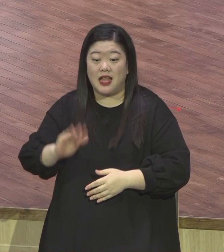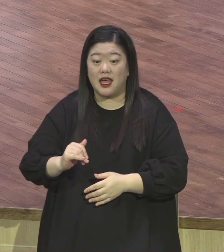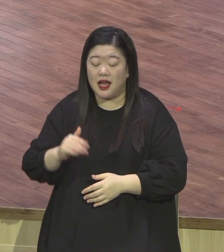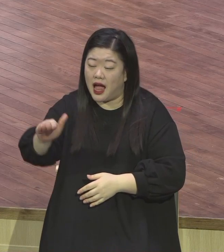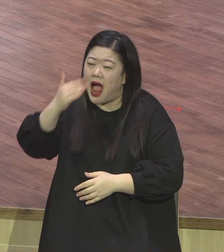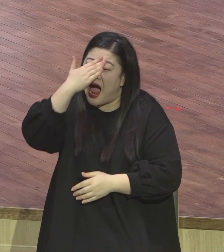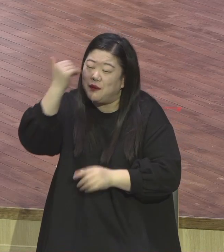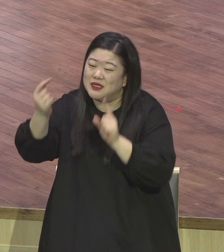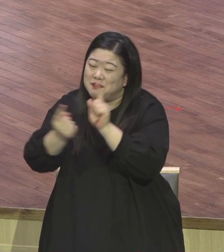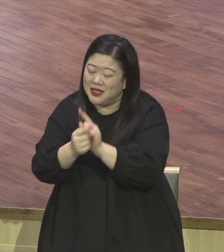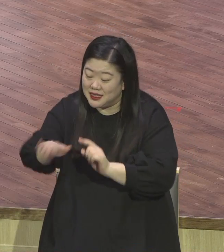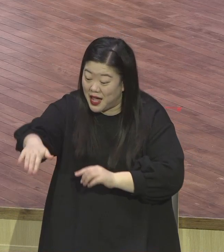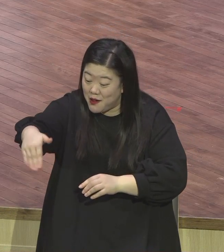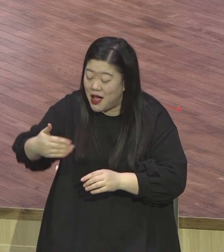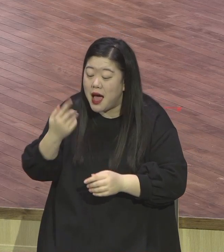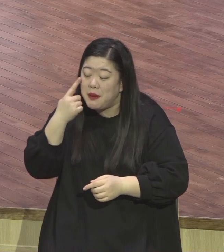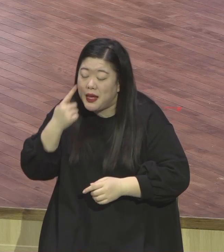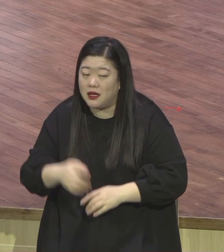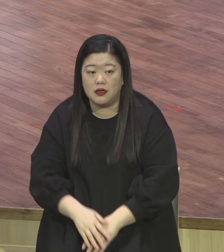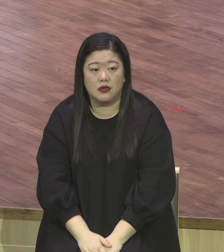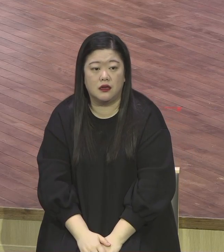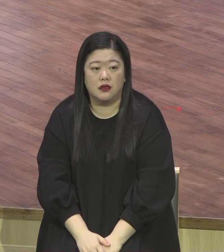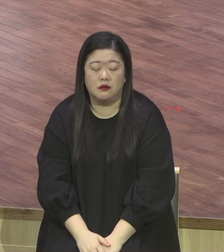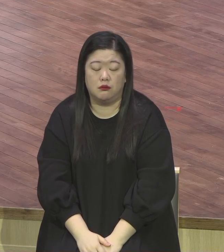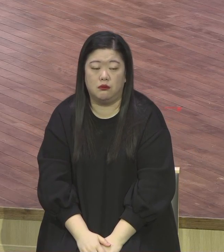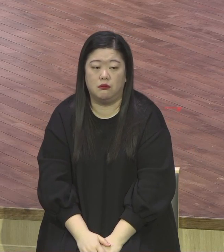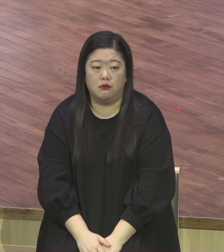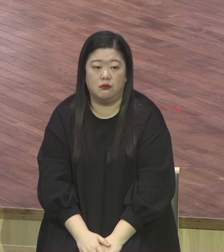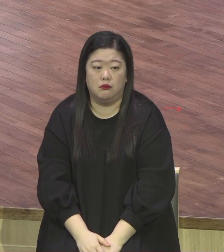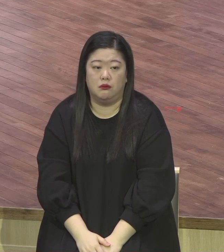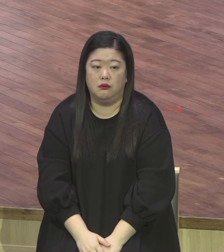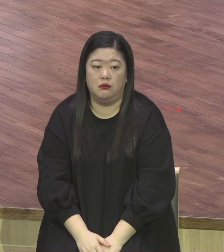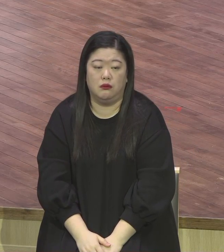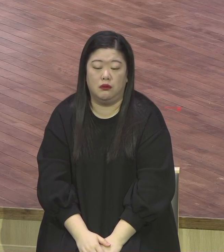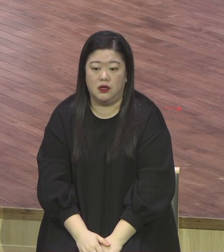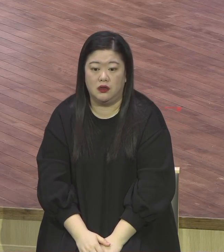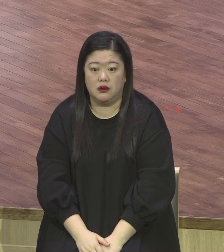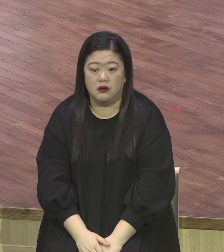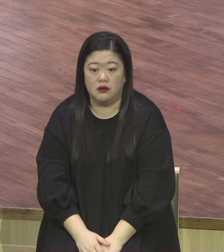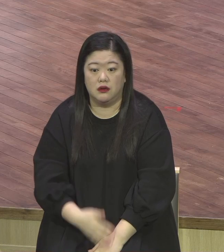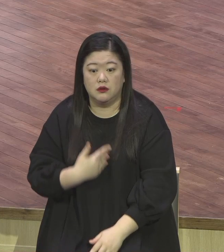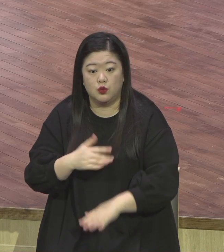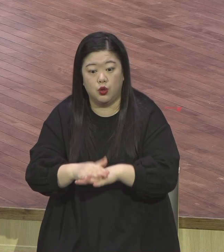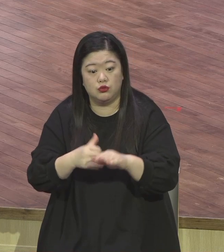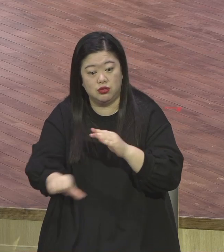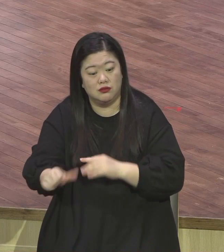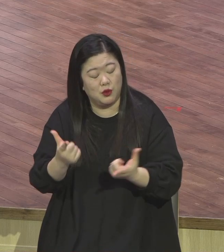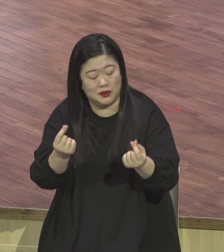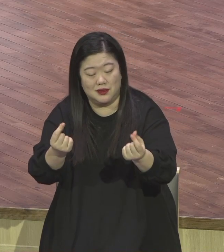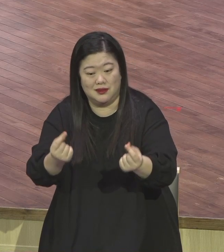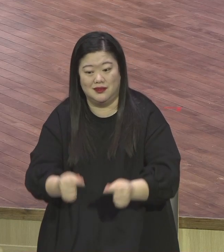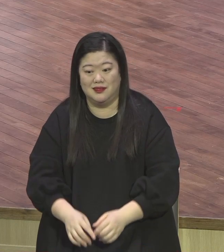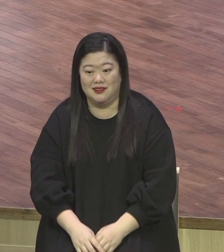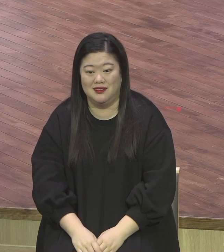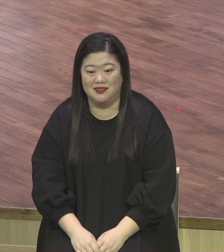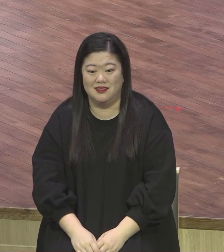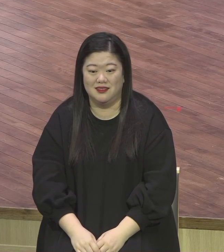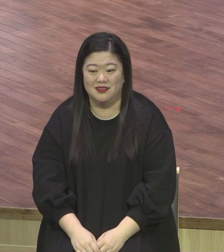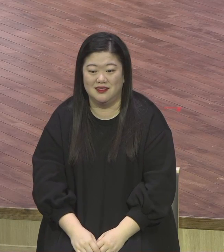눈치 채면 아직 우리 전통적으로 체질화되어 있어요 그거 그게